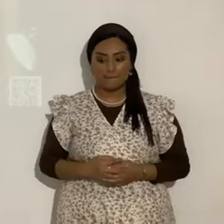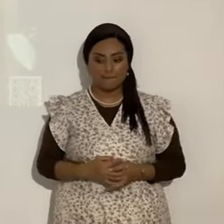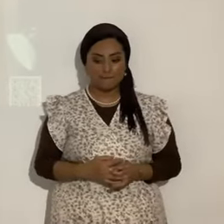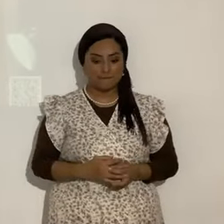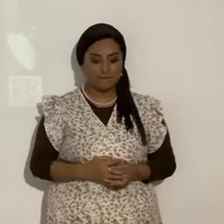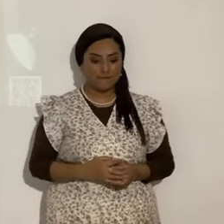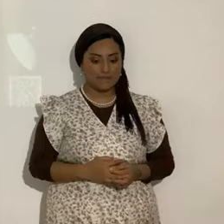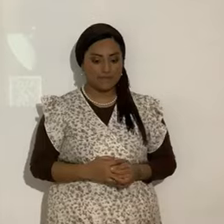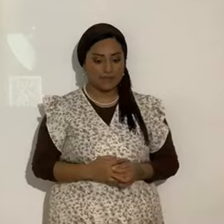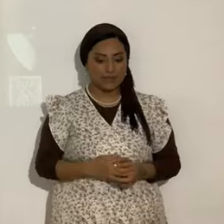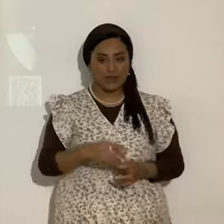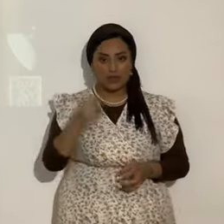Aleluya, Génesis 12,